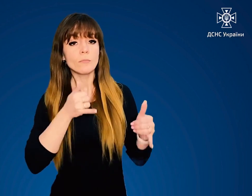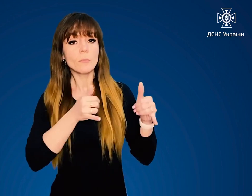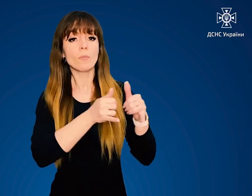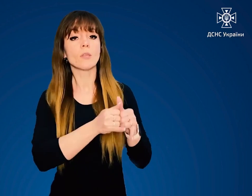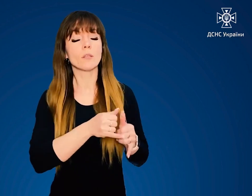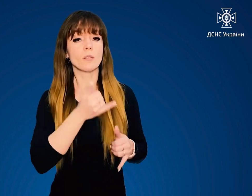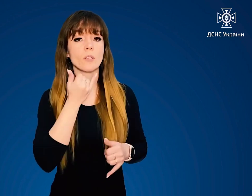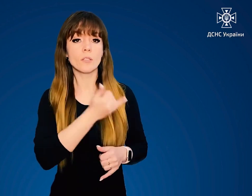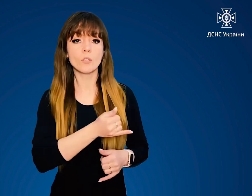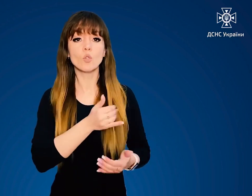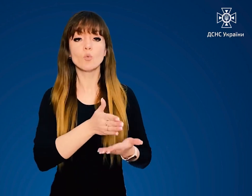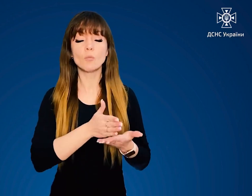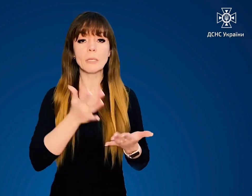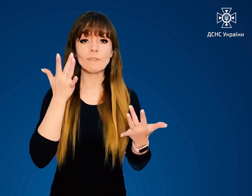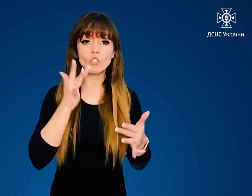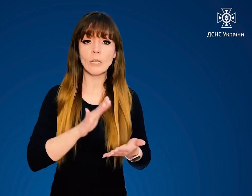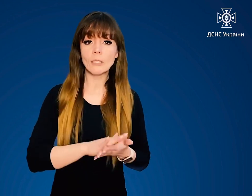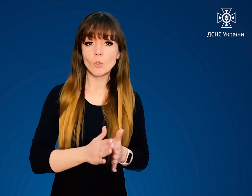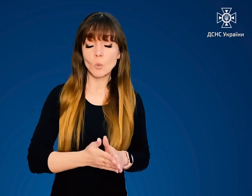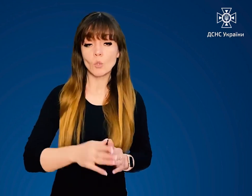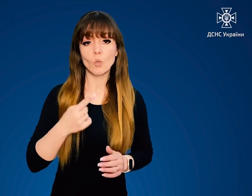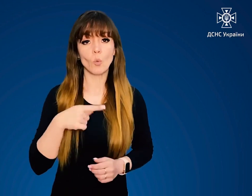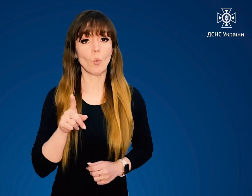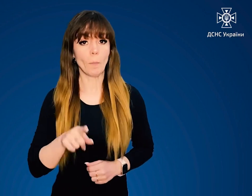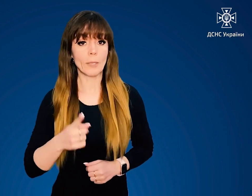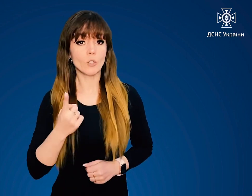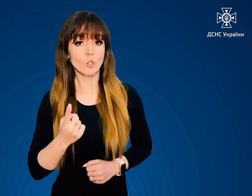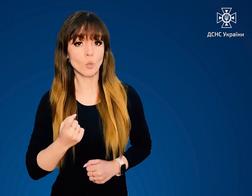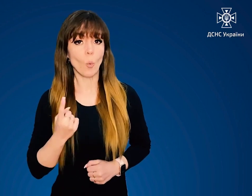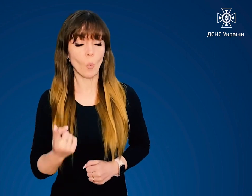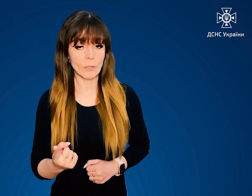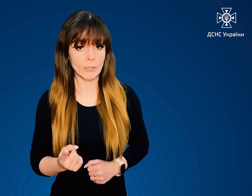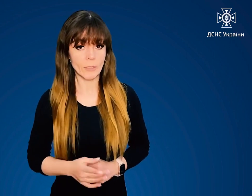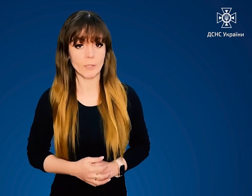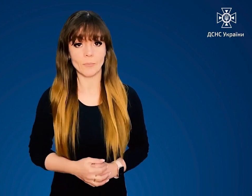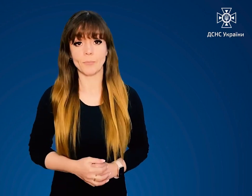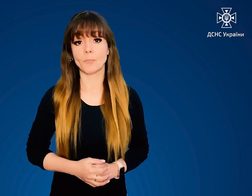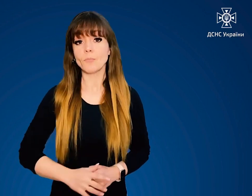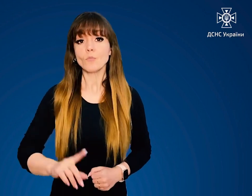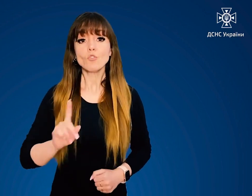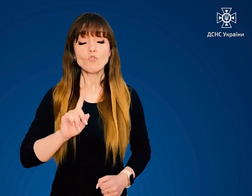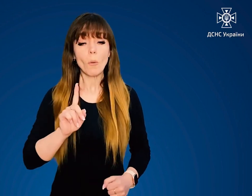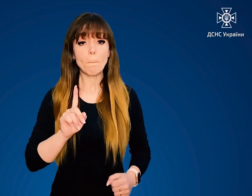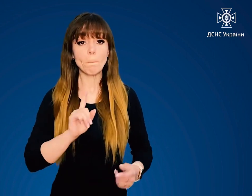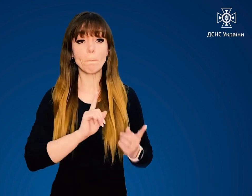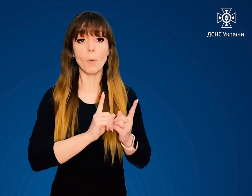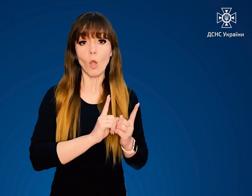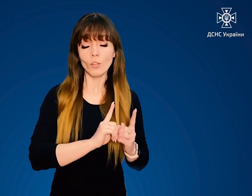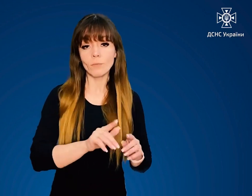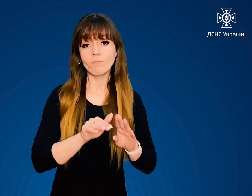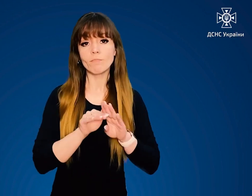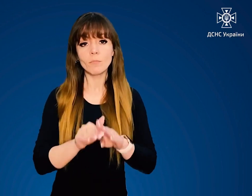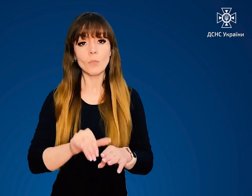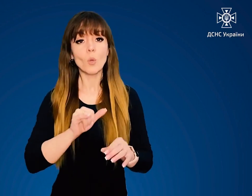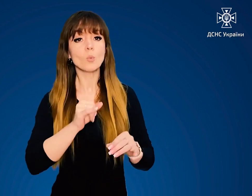зі службою з надзвичайних ситуацій за номером 101, щоб перекладач допоміг у